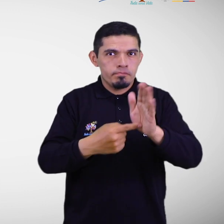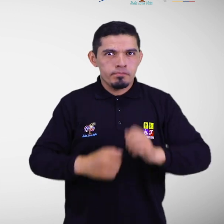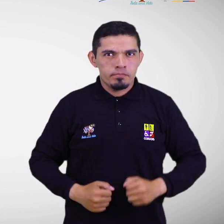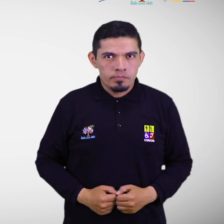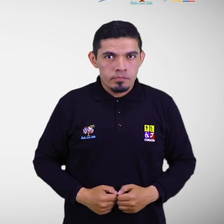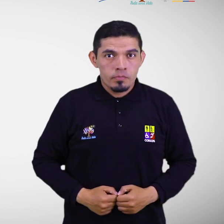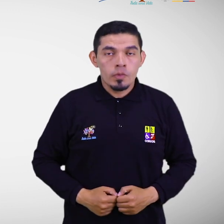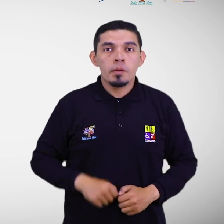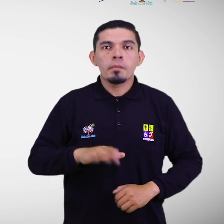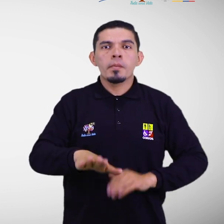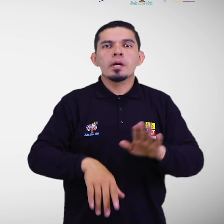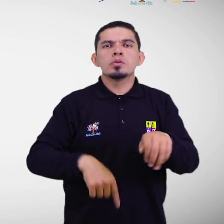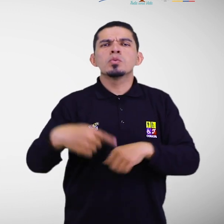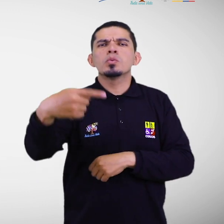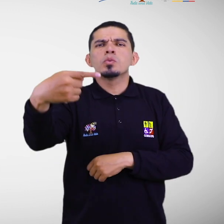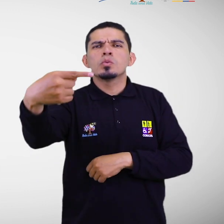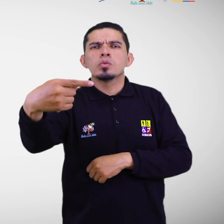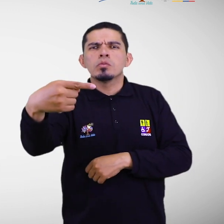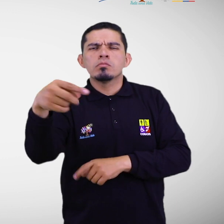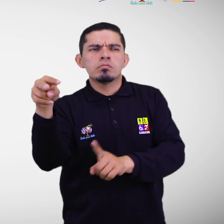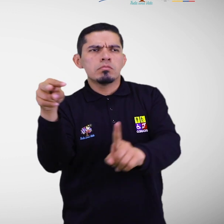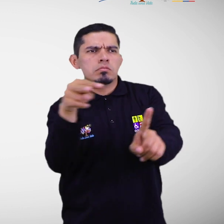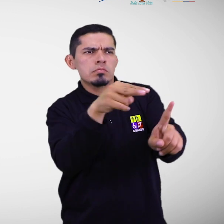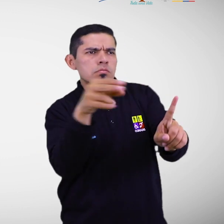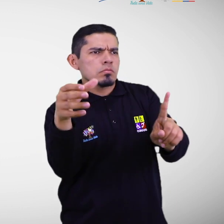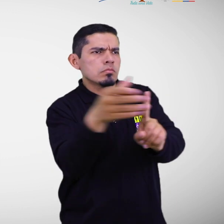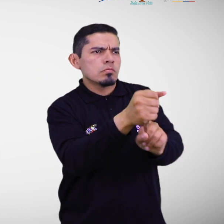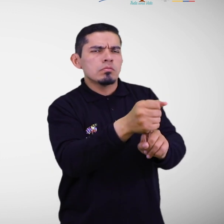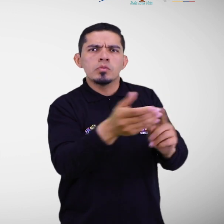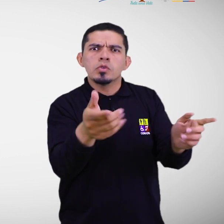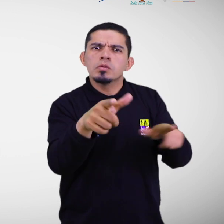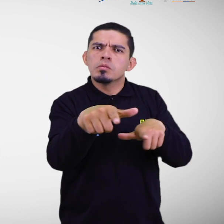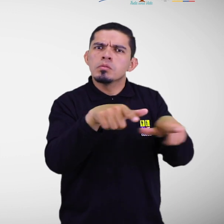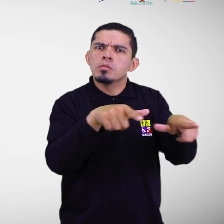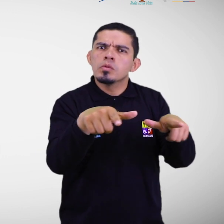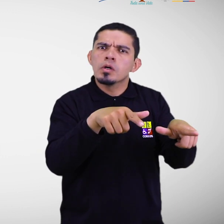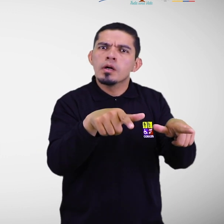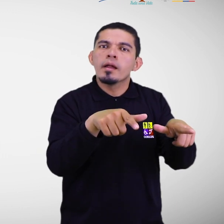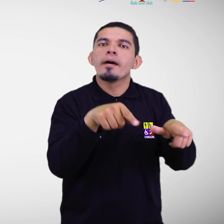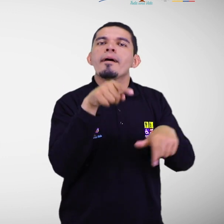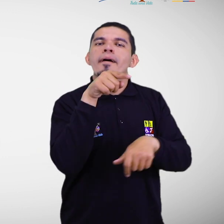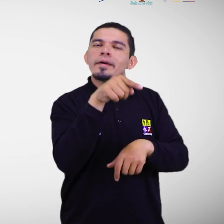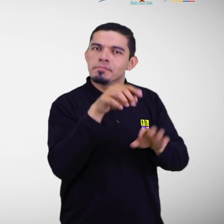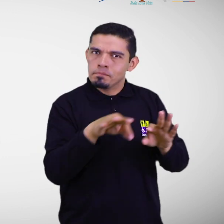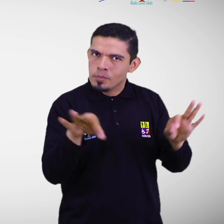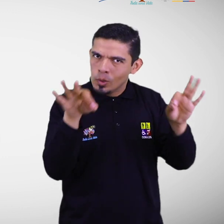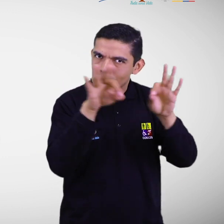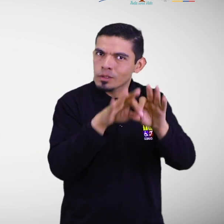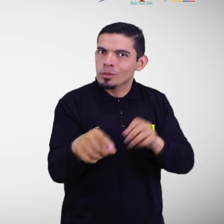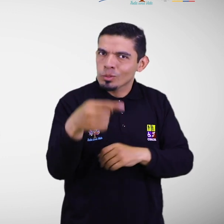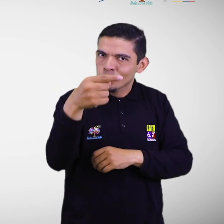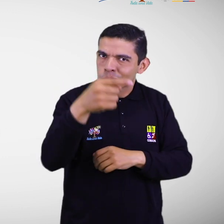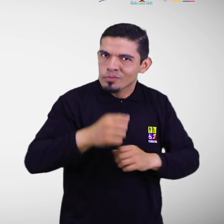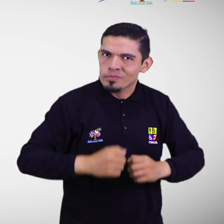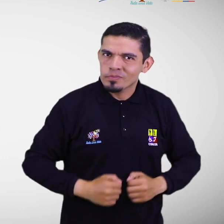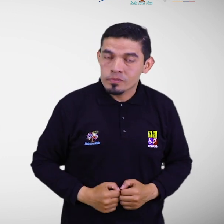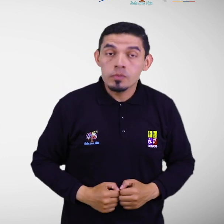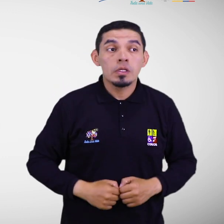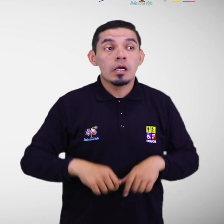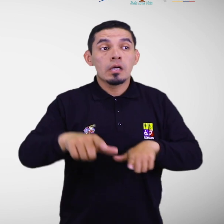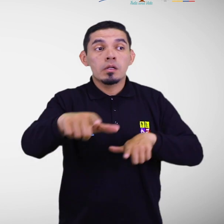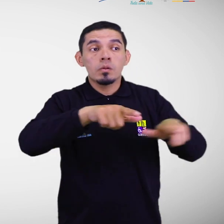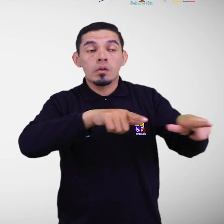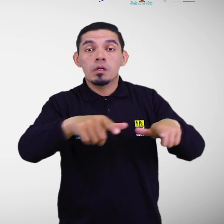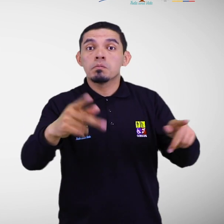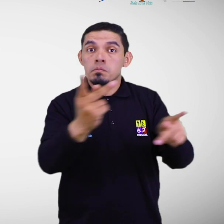a las personas con discapacidad en zonas de riesgo. La identificación de personas con discapacidad en zona de riesgo